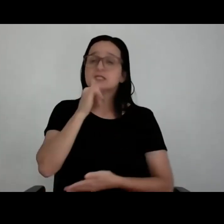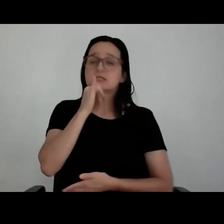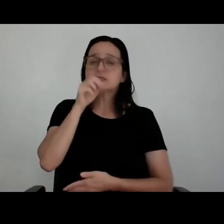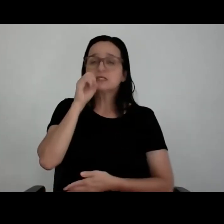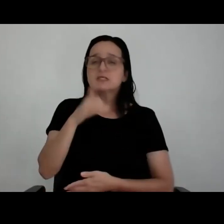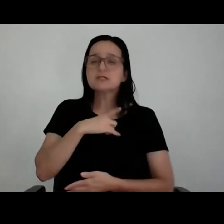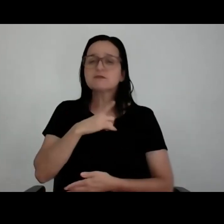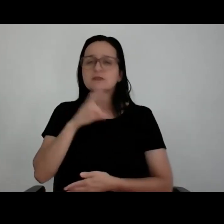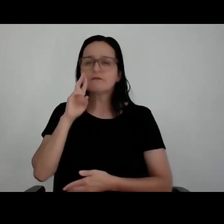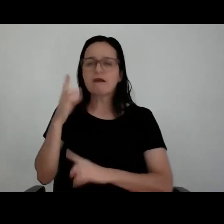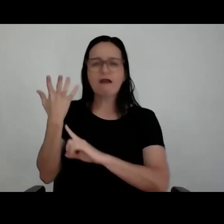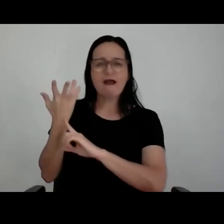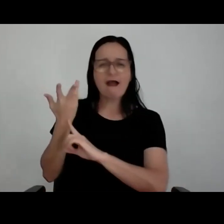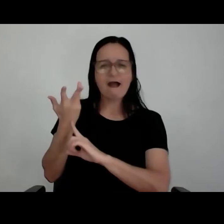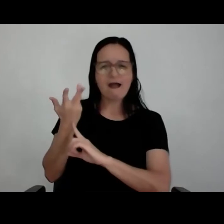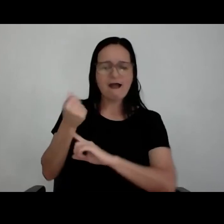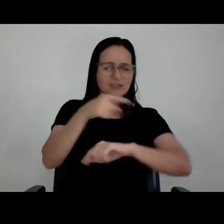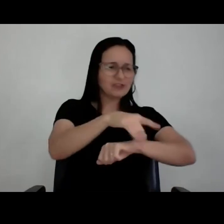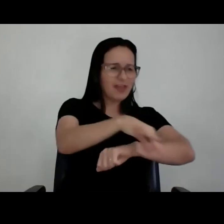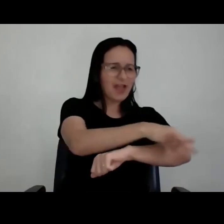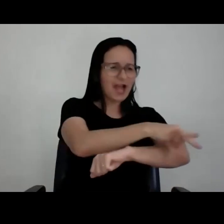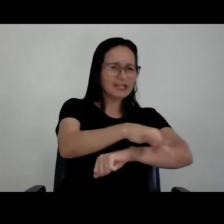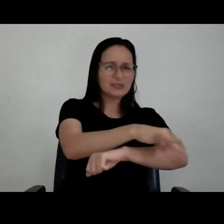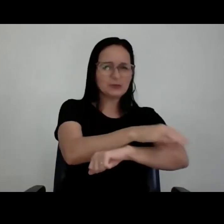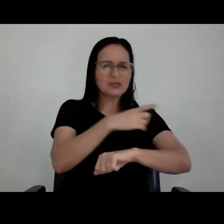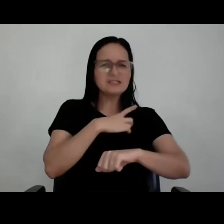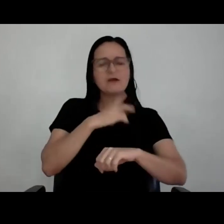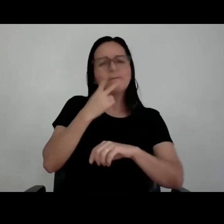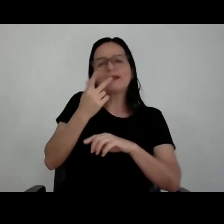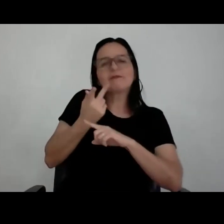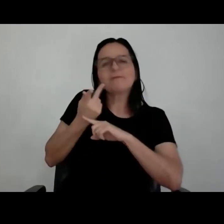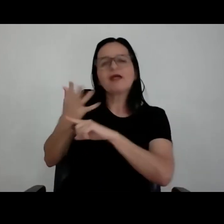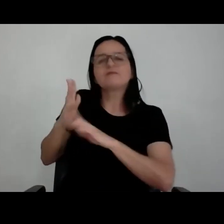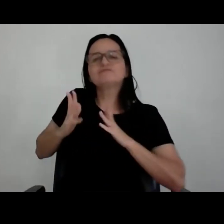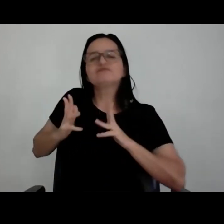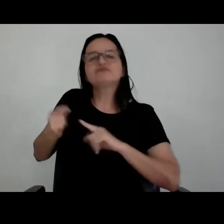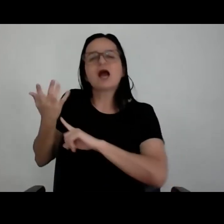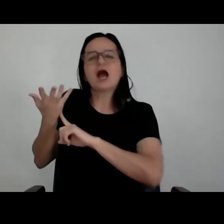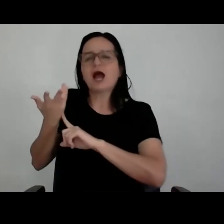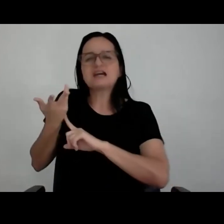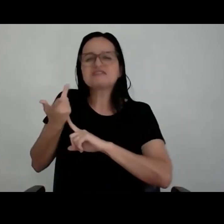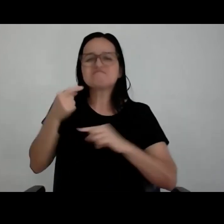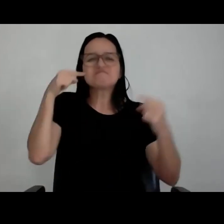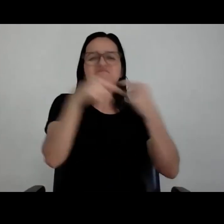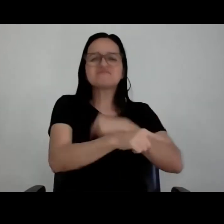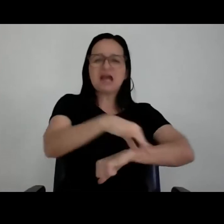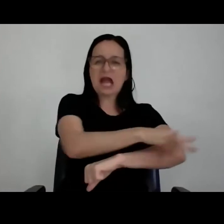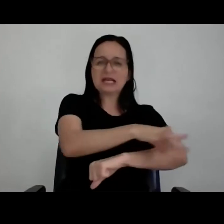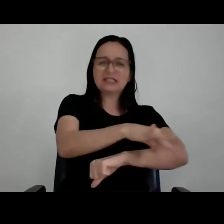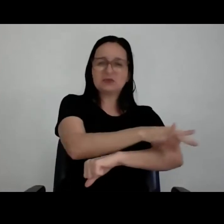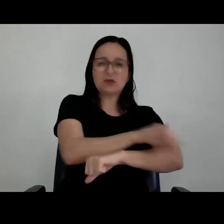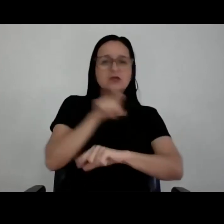pureza da arte, não é na arquitetura, você vai ter que buscar as artes plásticas. Ali você tem condição de expor a sua arte